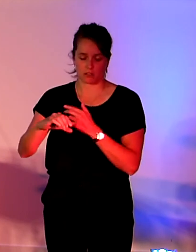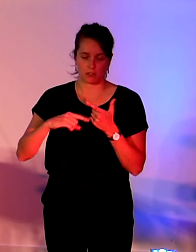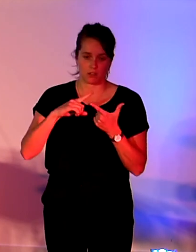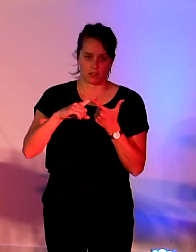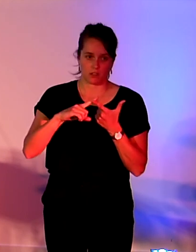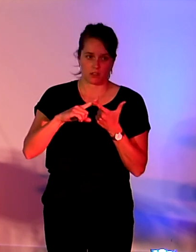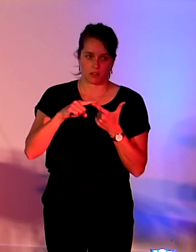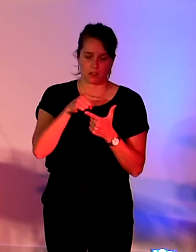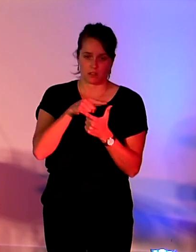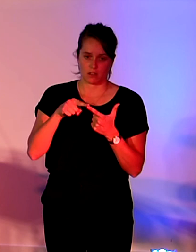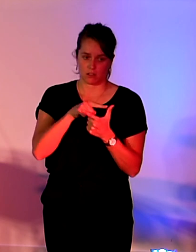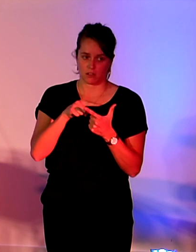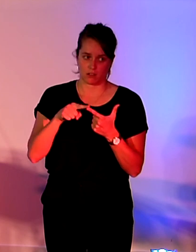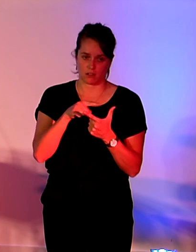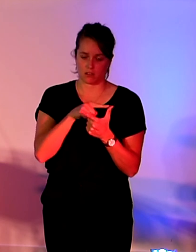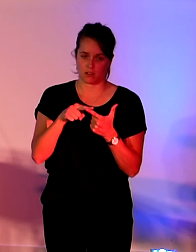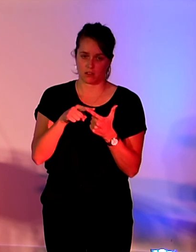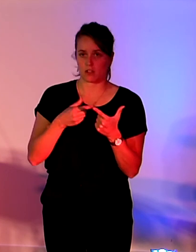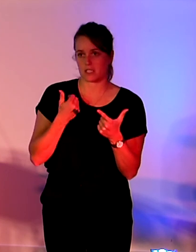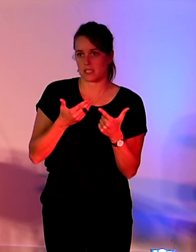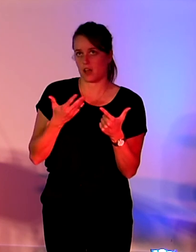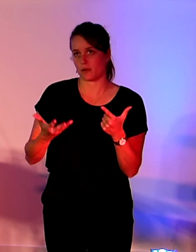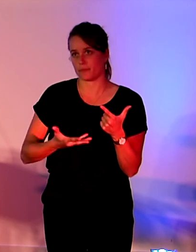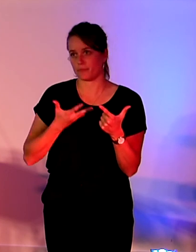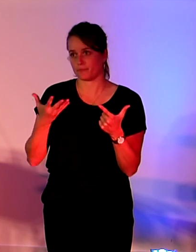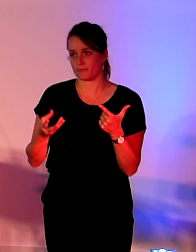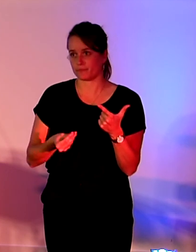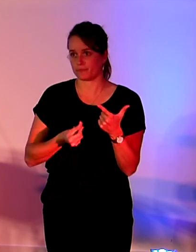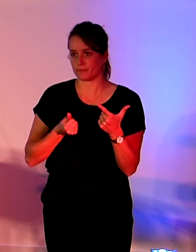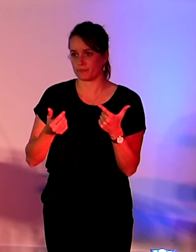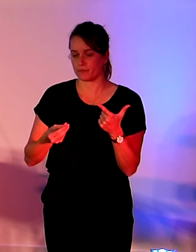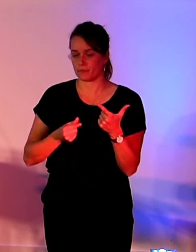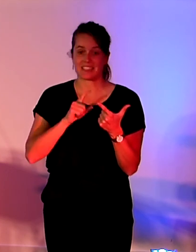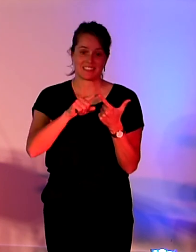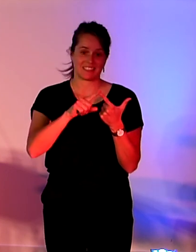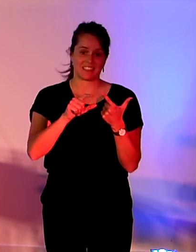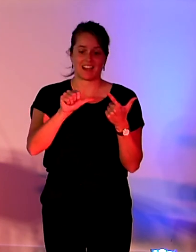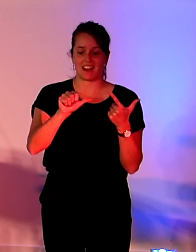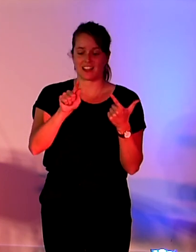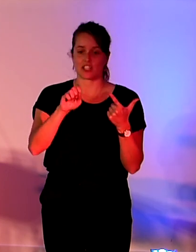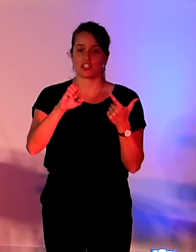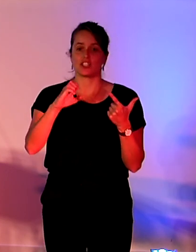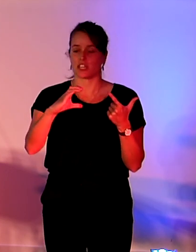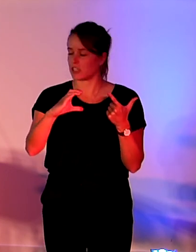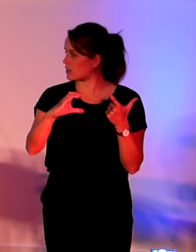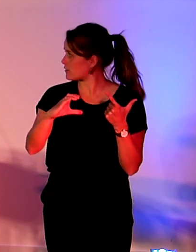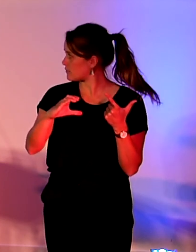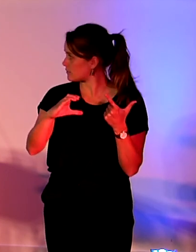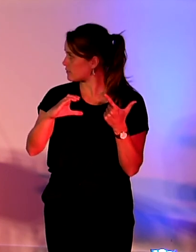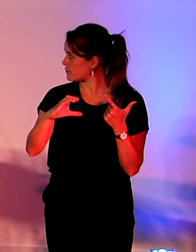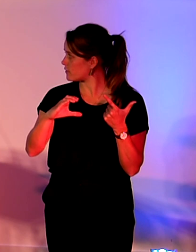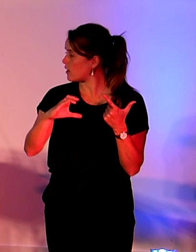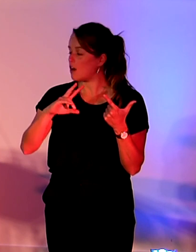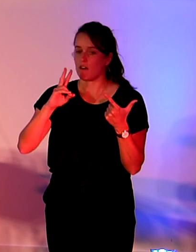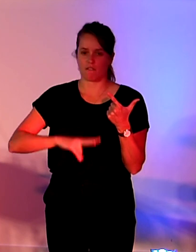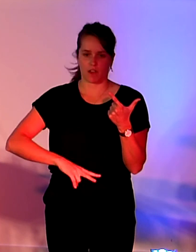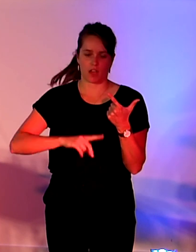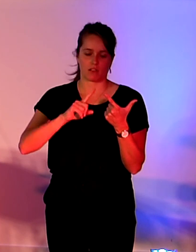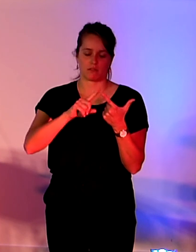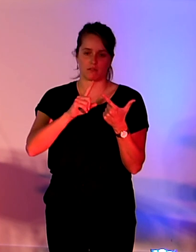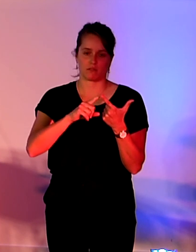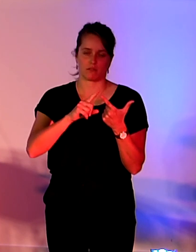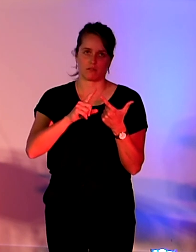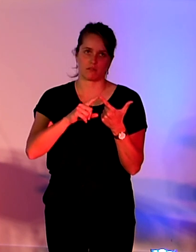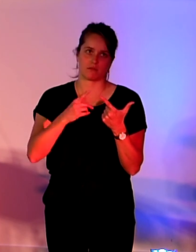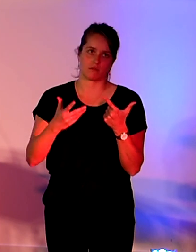qui sont… Donc la loi AJEC qui est quand même un dispositif assez englobant qui va porter sur